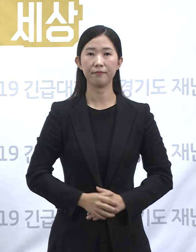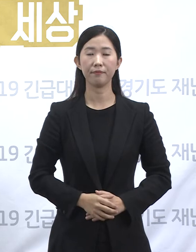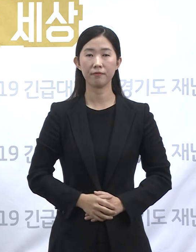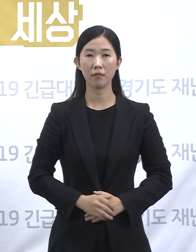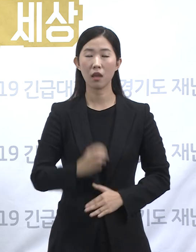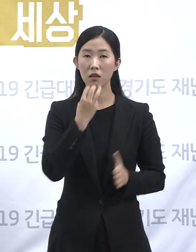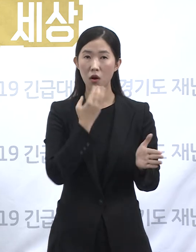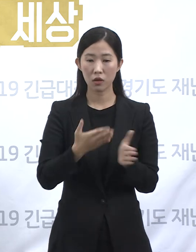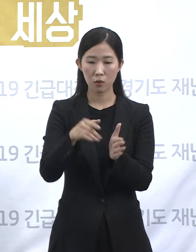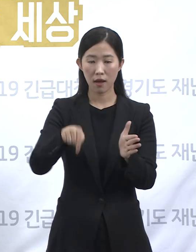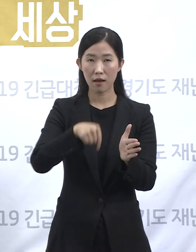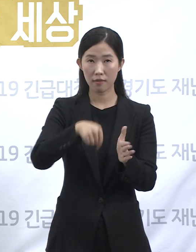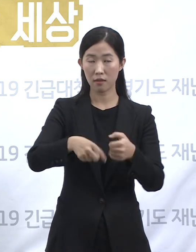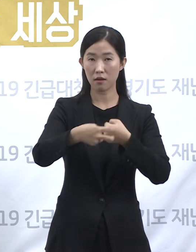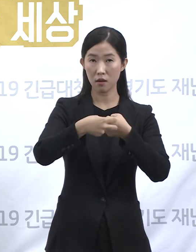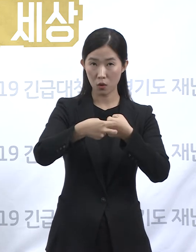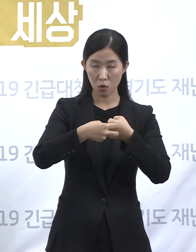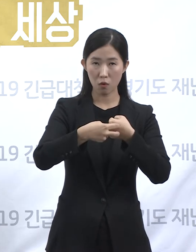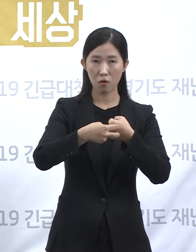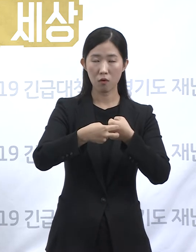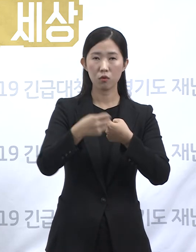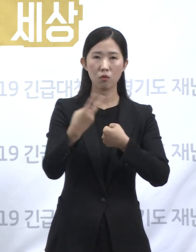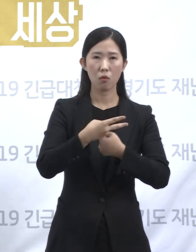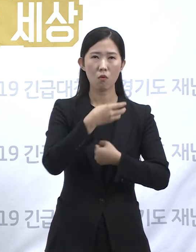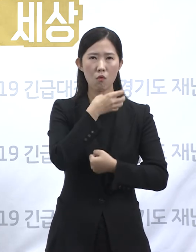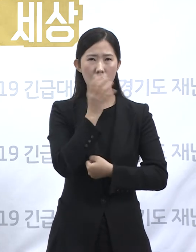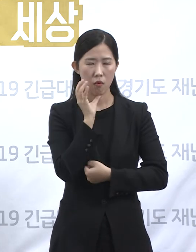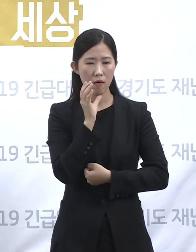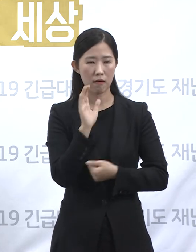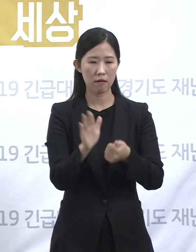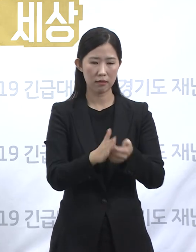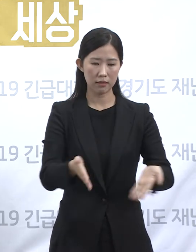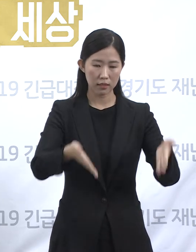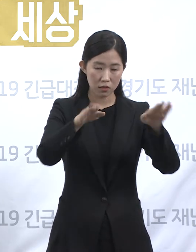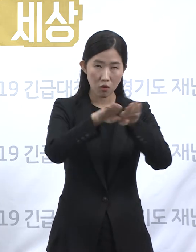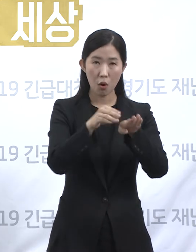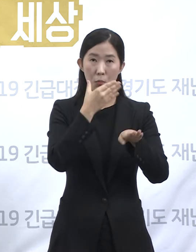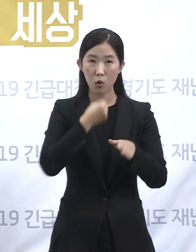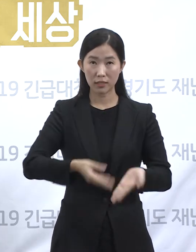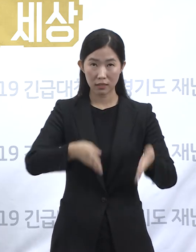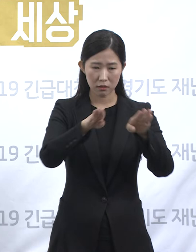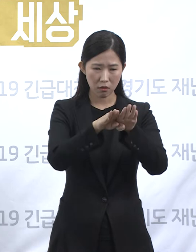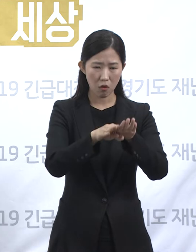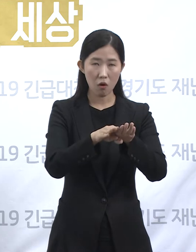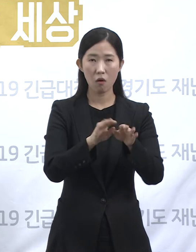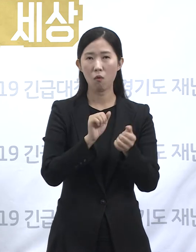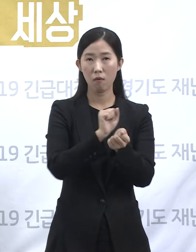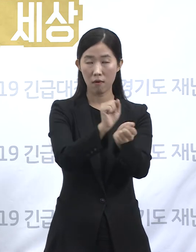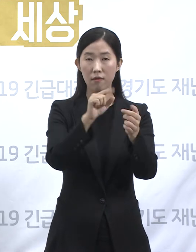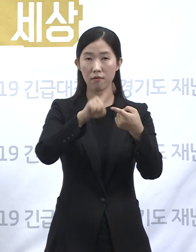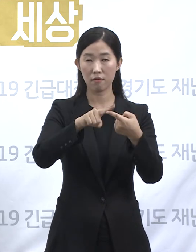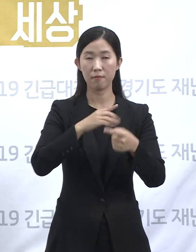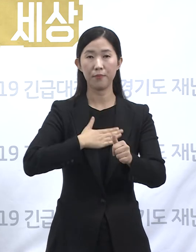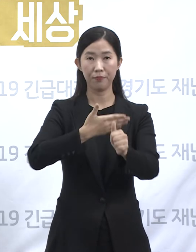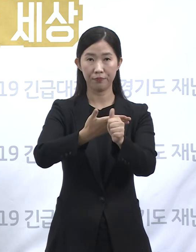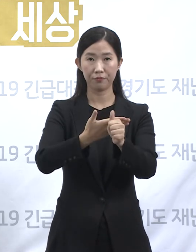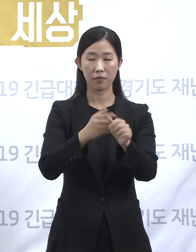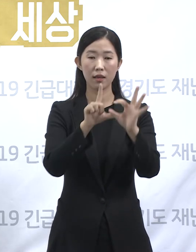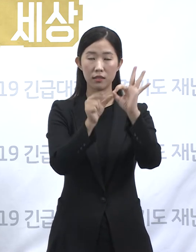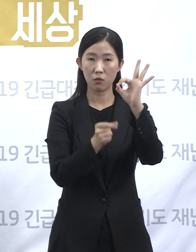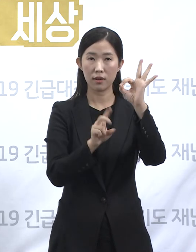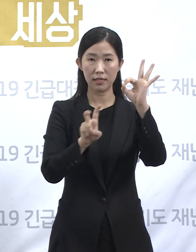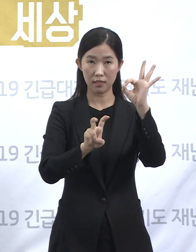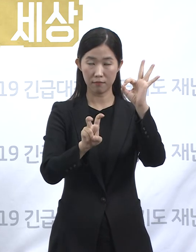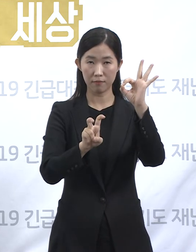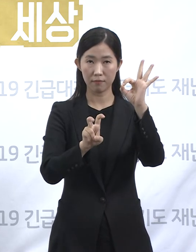경기도 내 의료기관, 요양시설, 복지시설 등의 집단감염 상황들을 간략히 말씀드립니다. 10월 20일